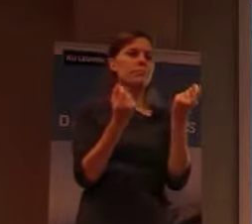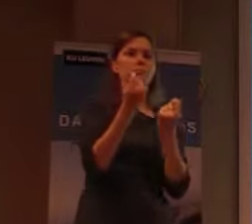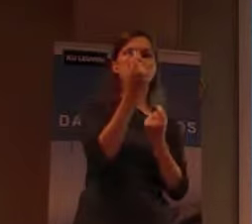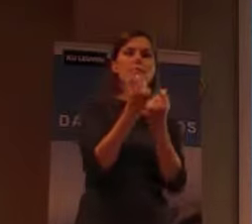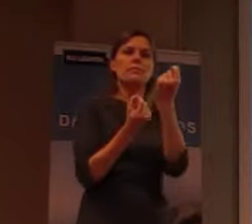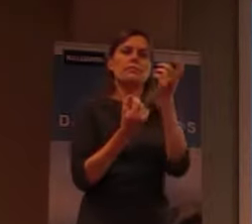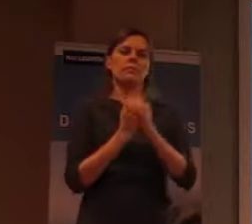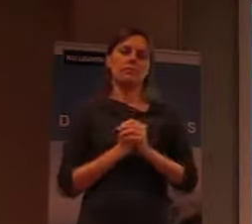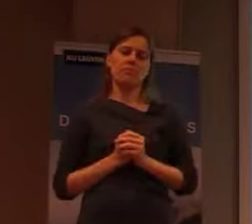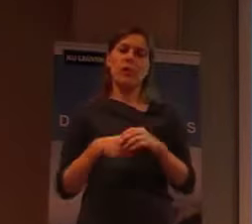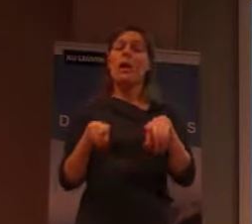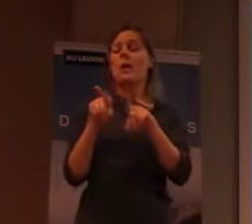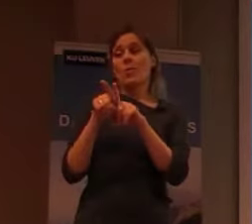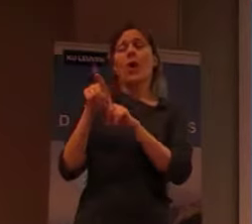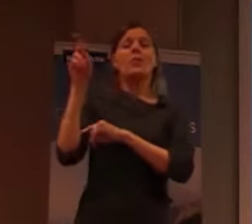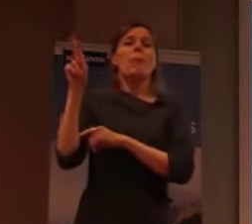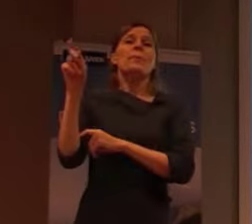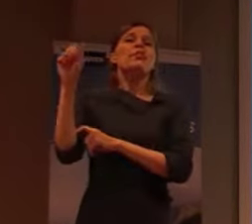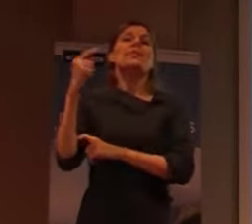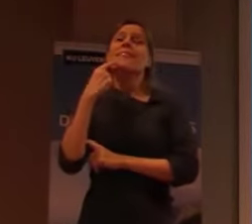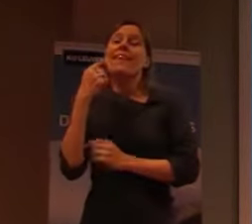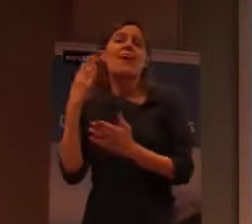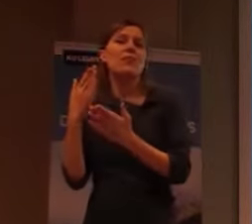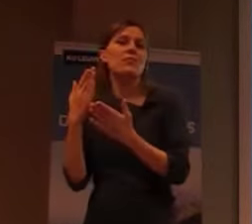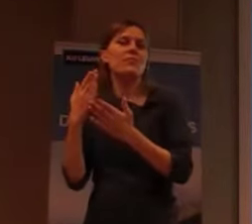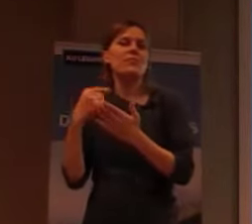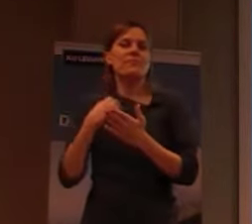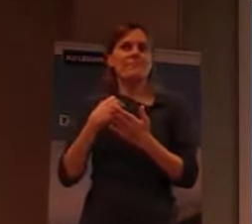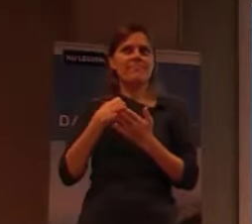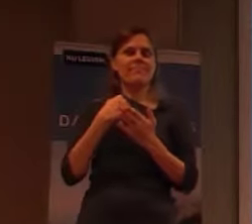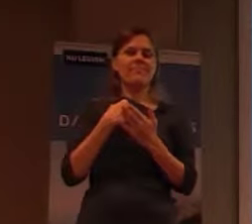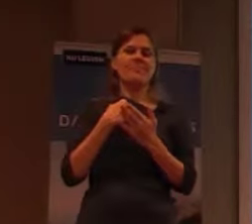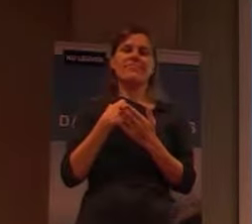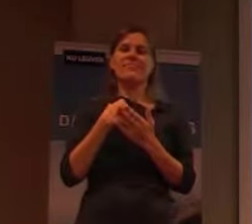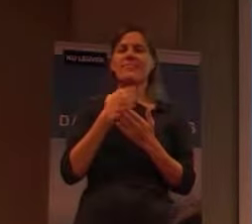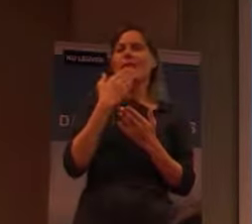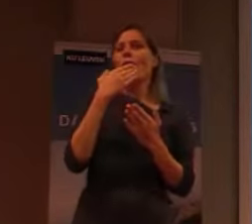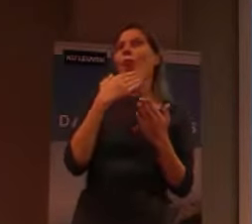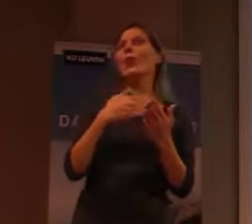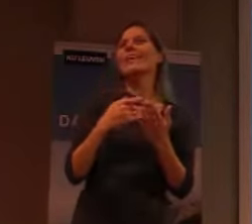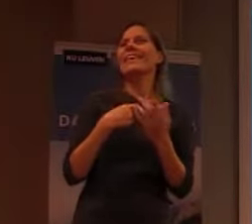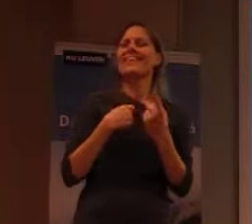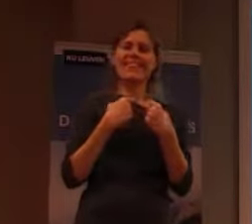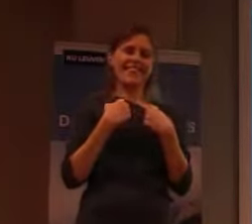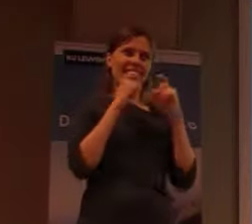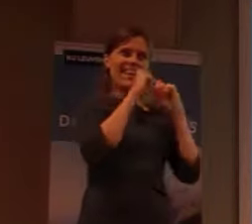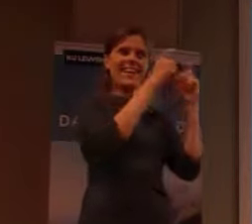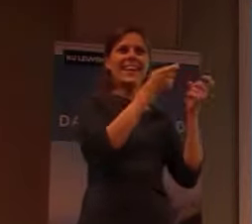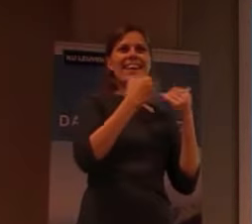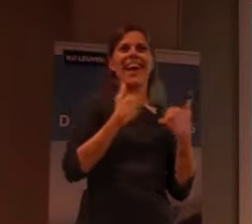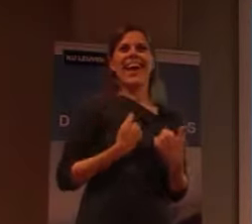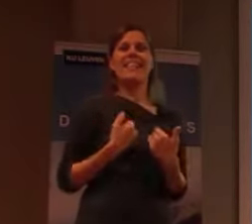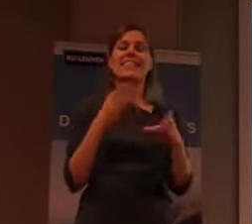inderdaad, zoals Pieter heeft gezegd, was ik duidelijk reizer. Samen met